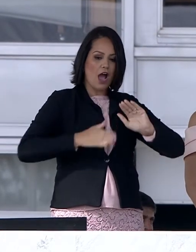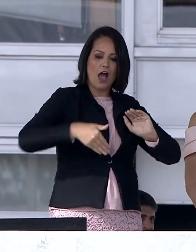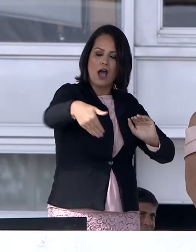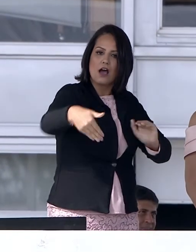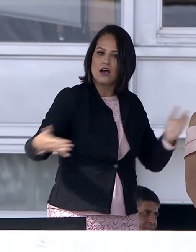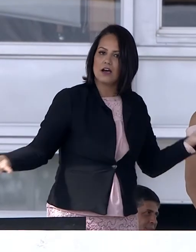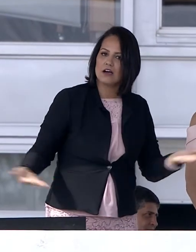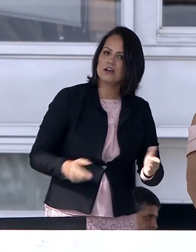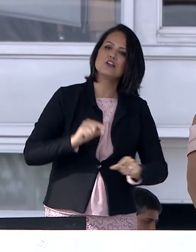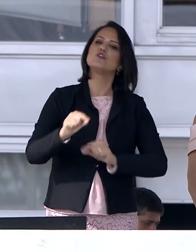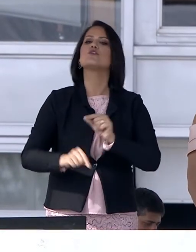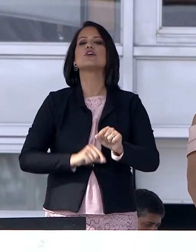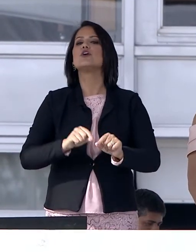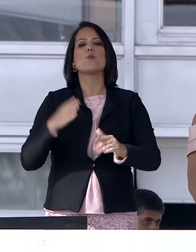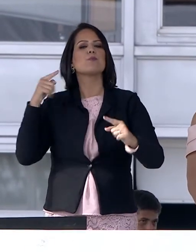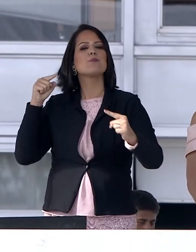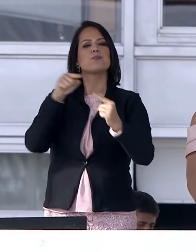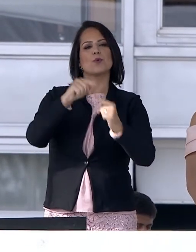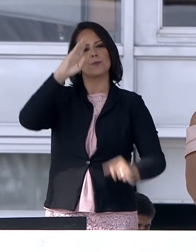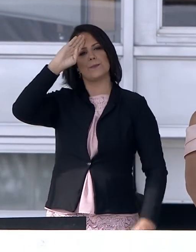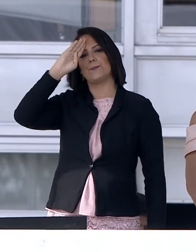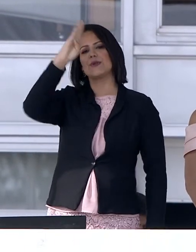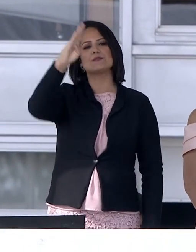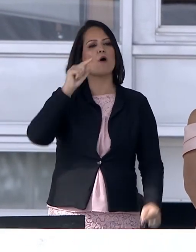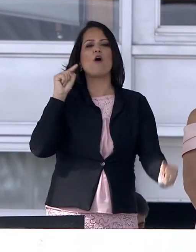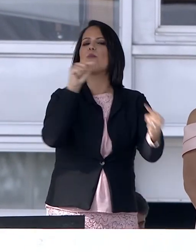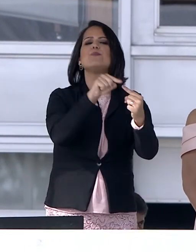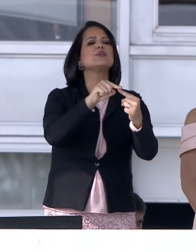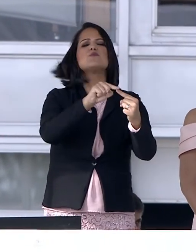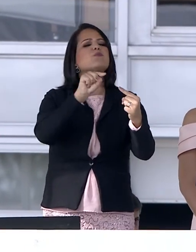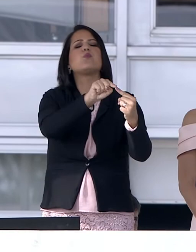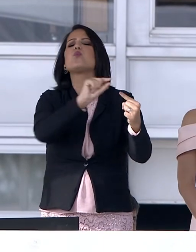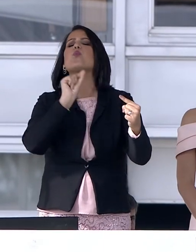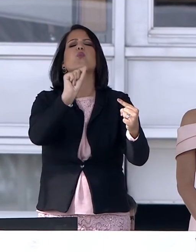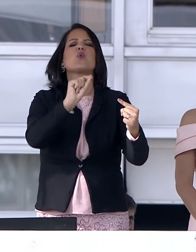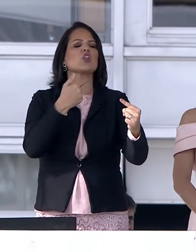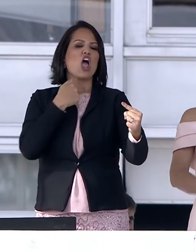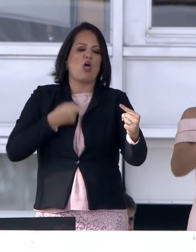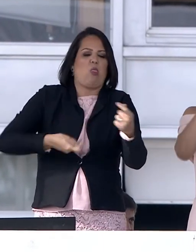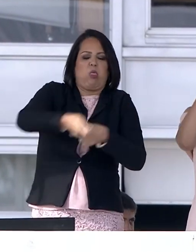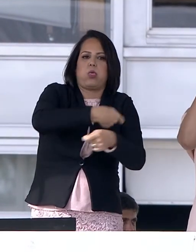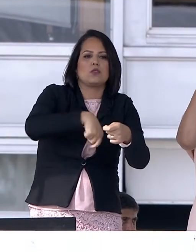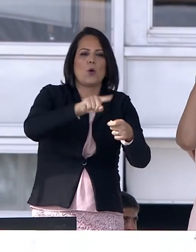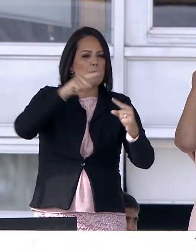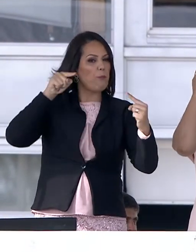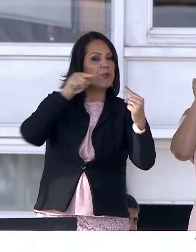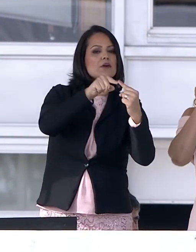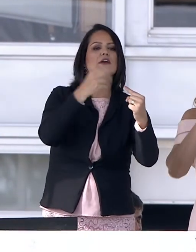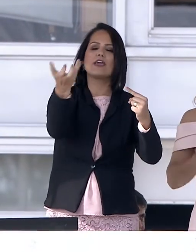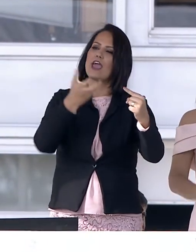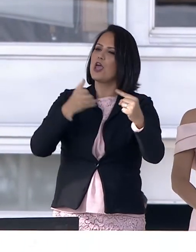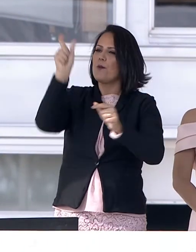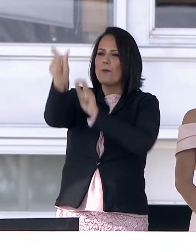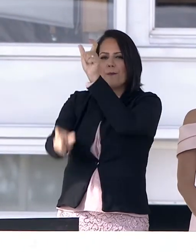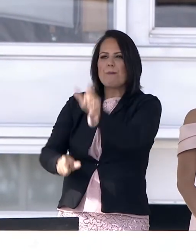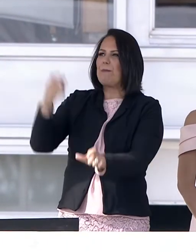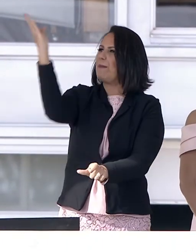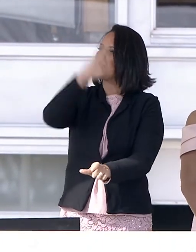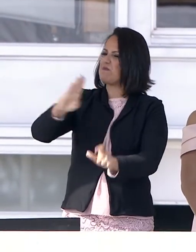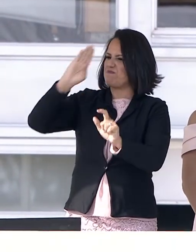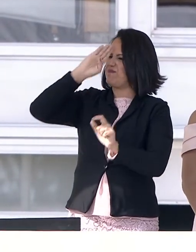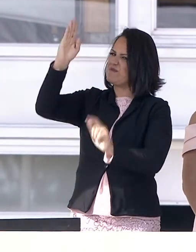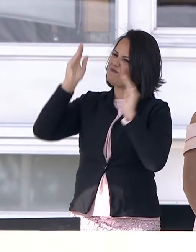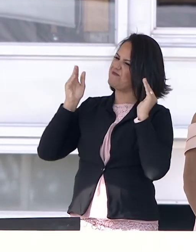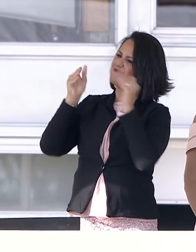partir de agora tem um propósito comum e inegociável. Os interesses dos brasileiros em primeiro